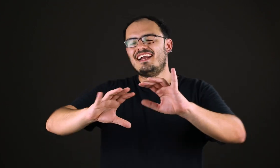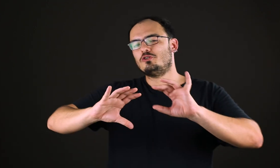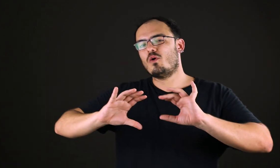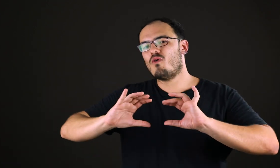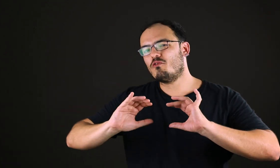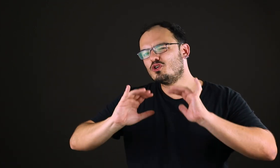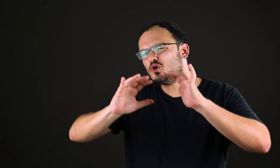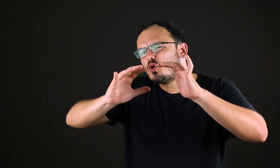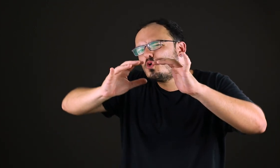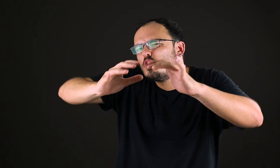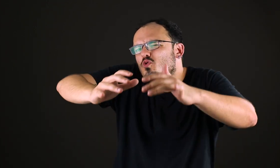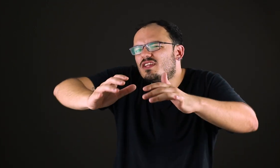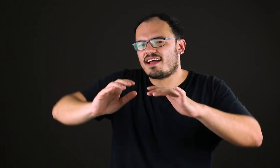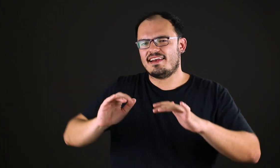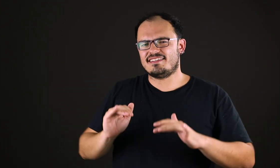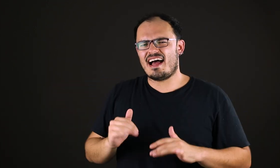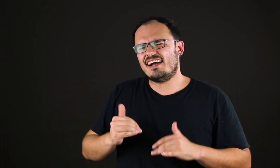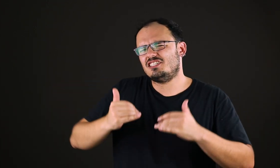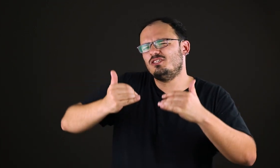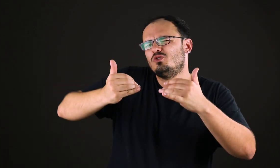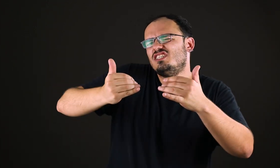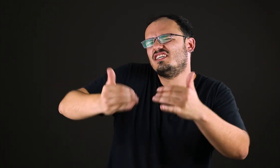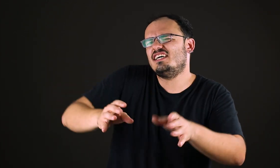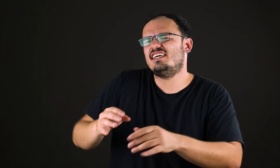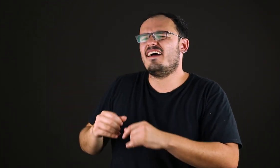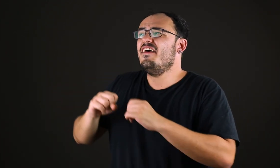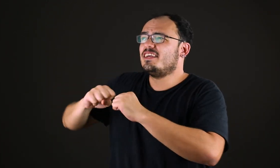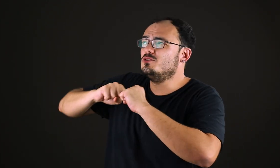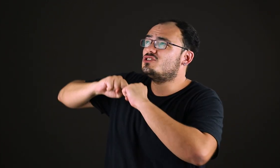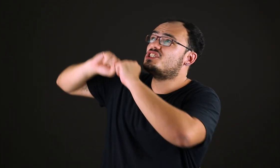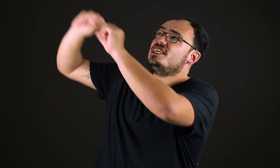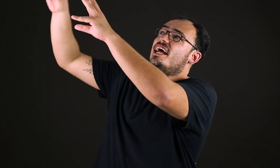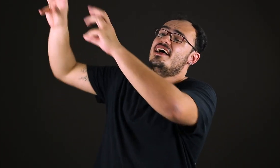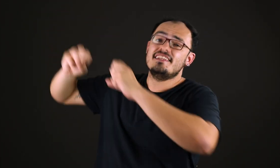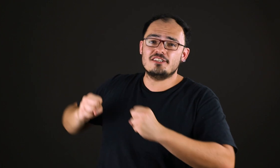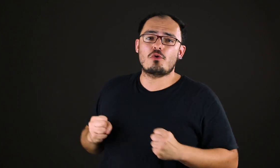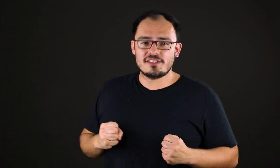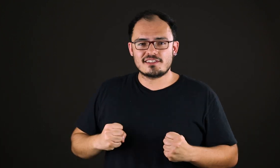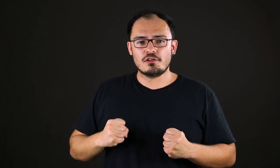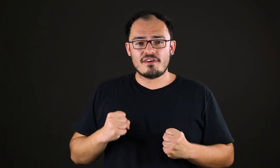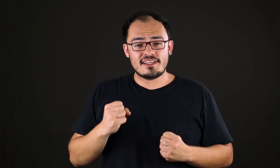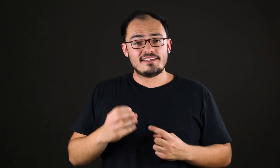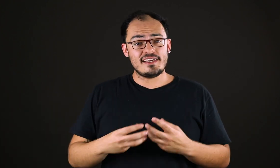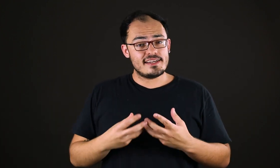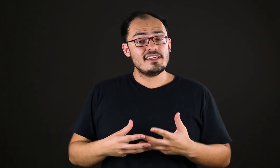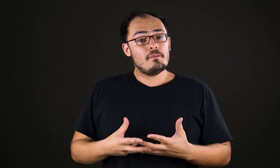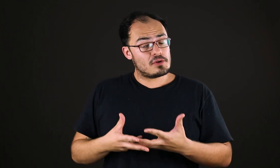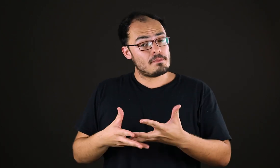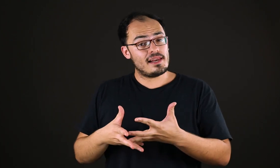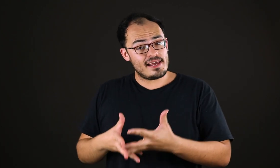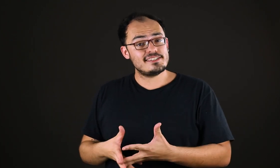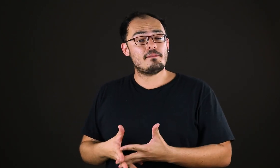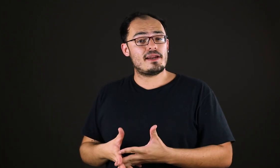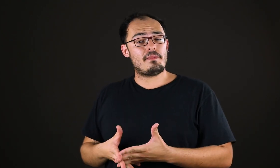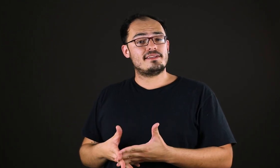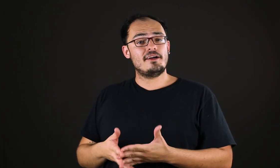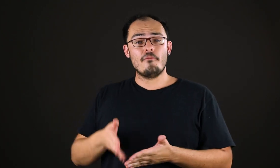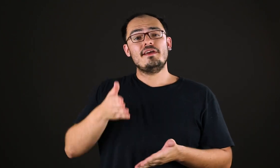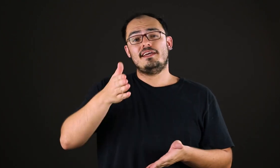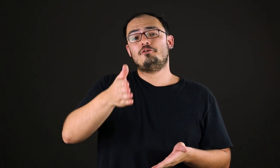arte como algo que oculta a realidade, que nos engana, que nos tira das coisas que são verdadeiras. Porque beleza para Platão, ele